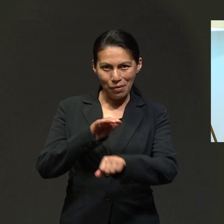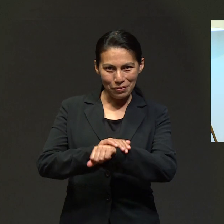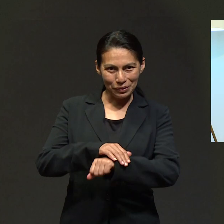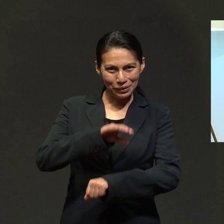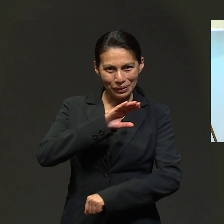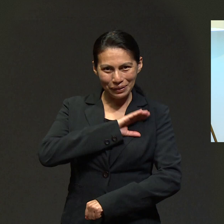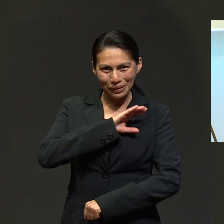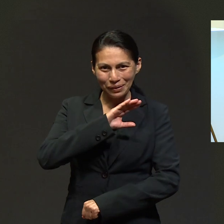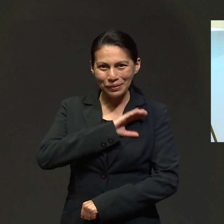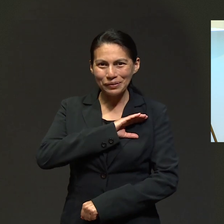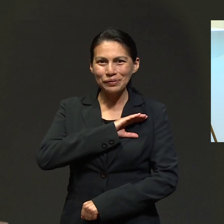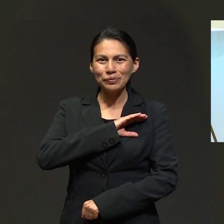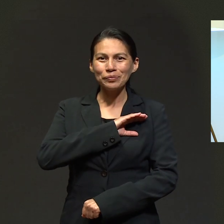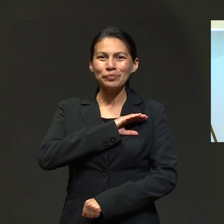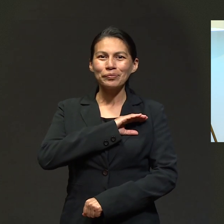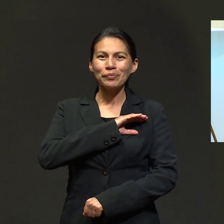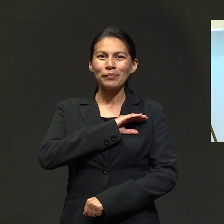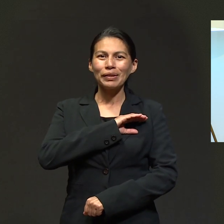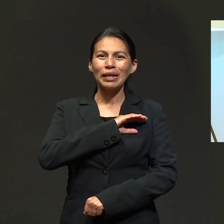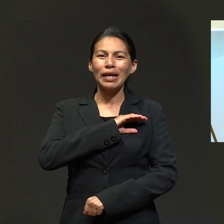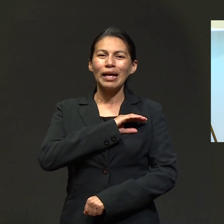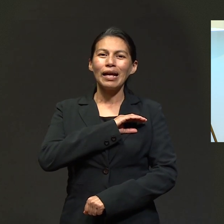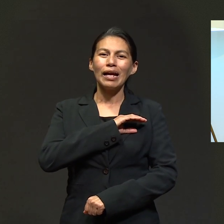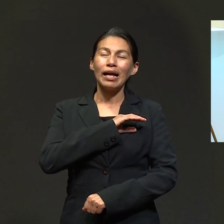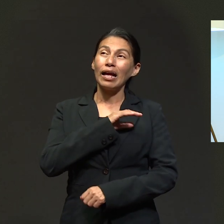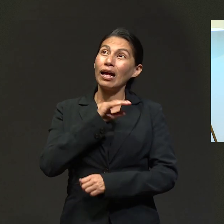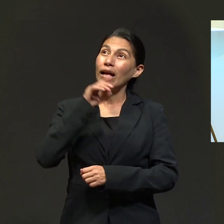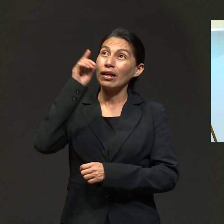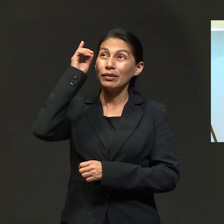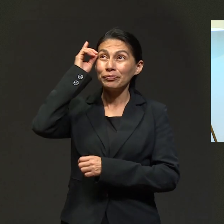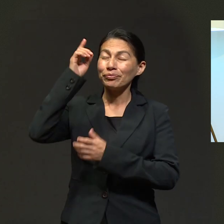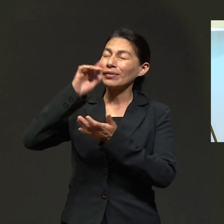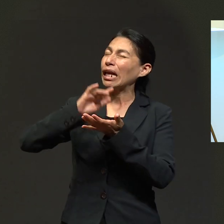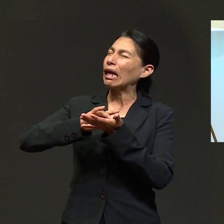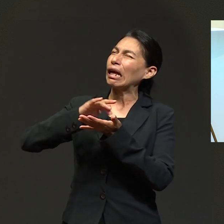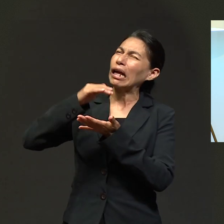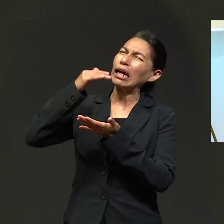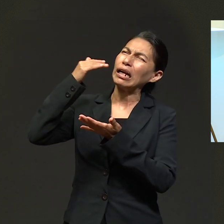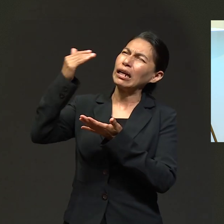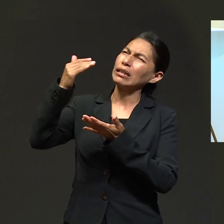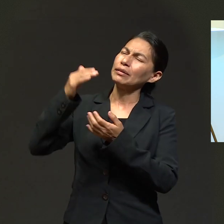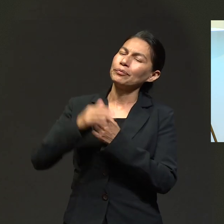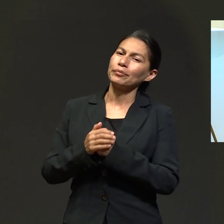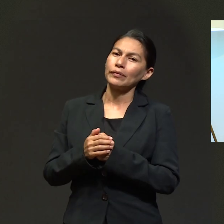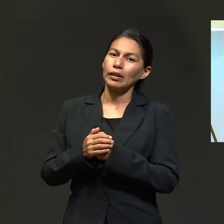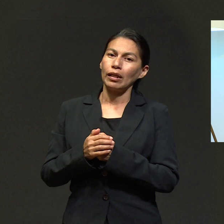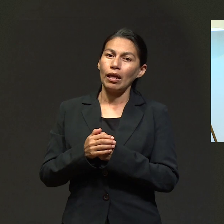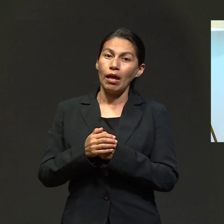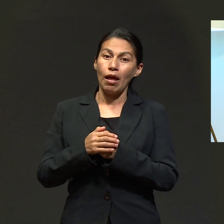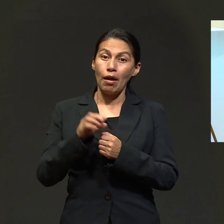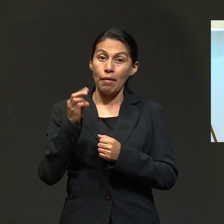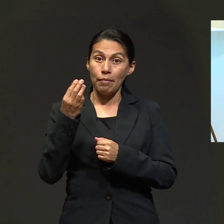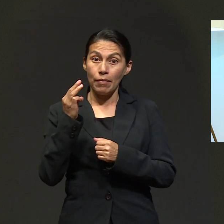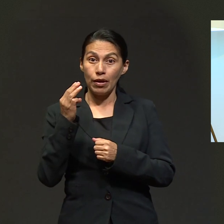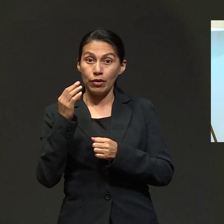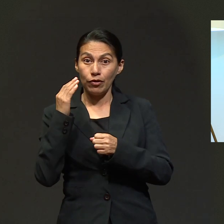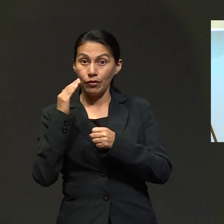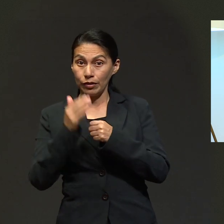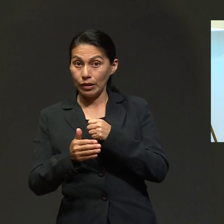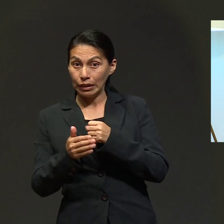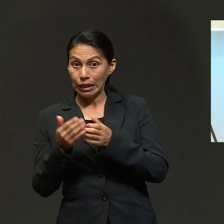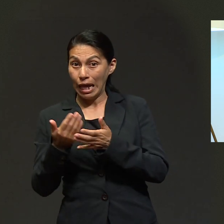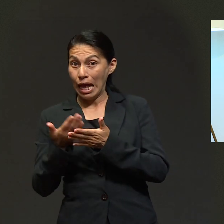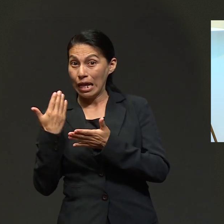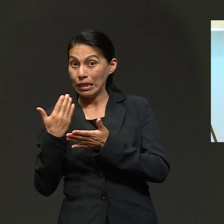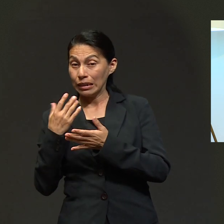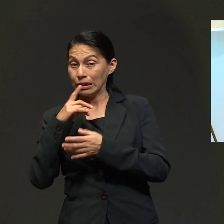Estamos muy agradecidos a Dios porque a finales de mayo, hace 100 años, a